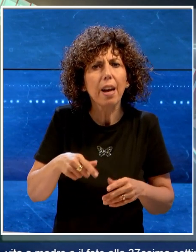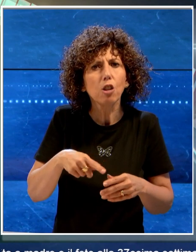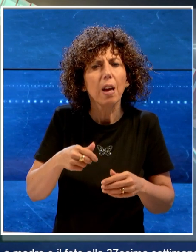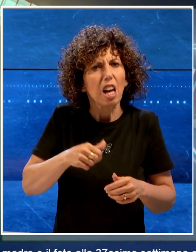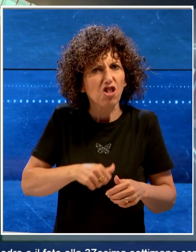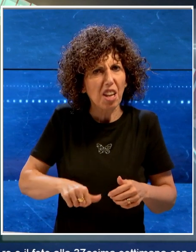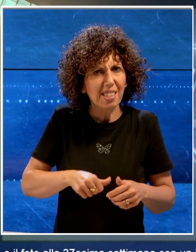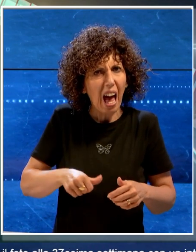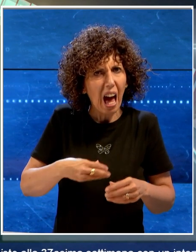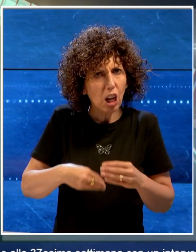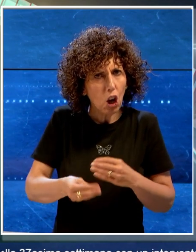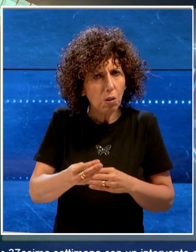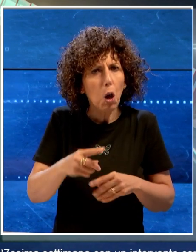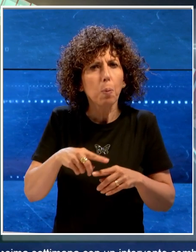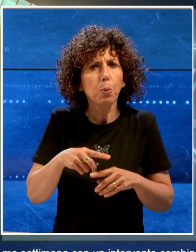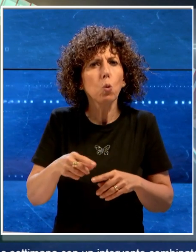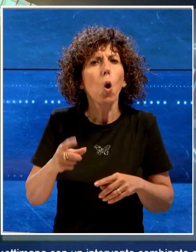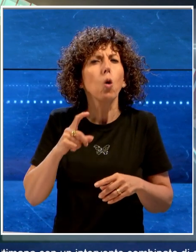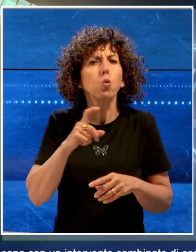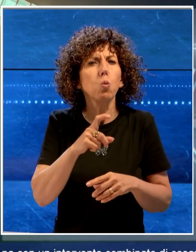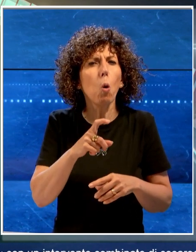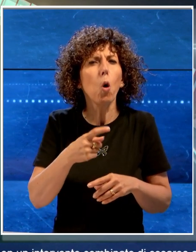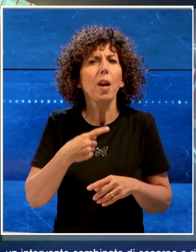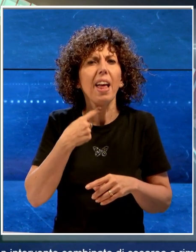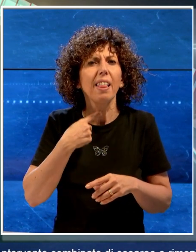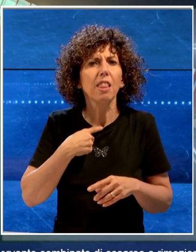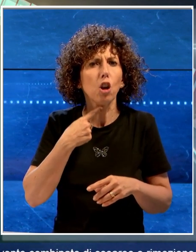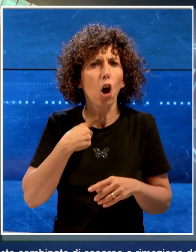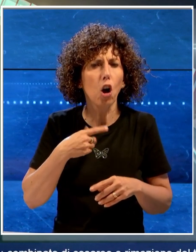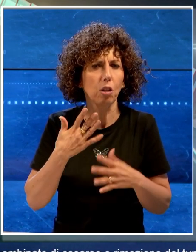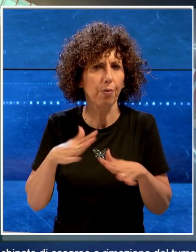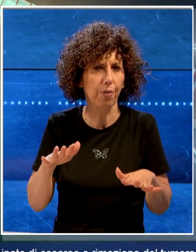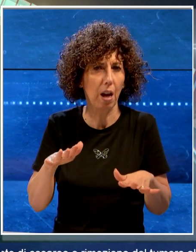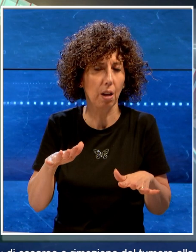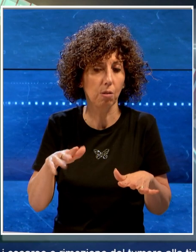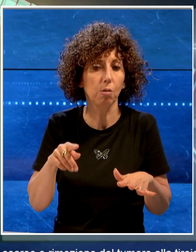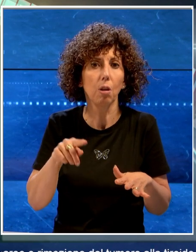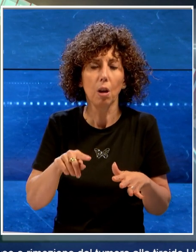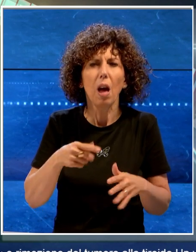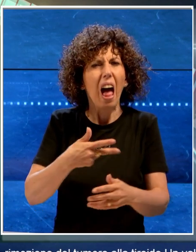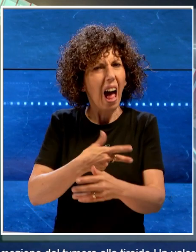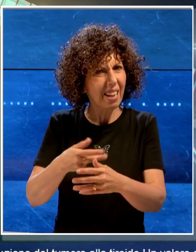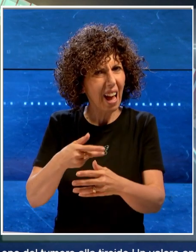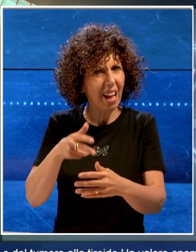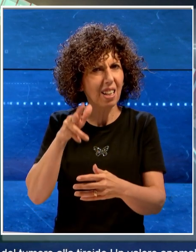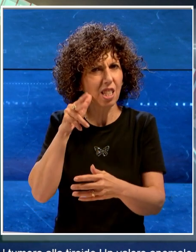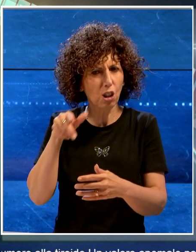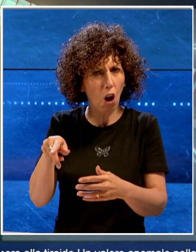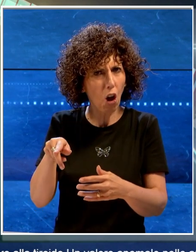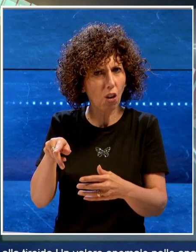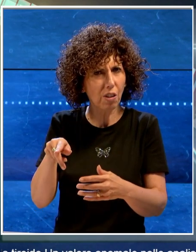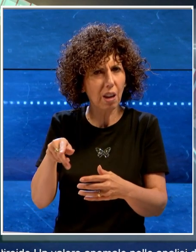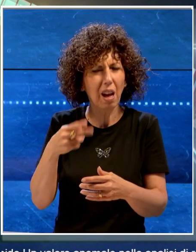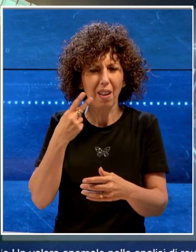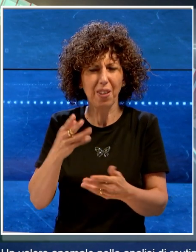cesareo e rimozione del tumore alla tiroide. Un valore anomalo nelle analisi di routine durante